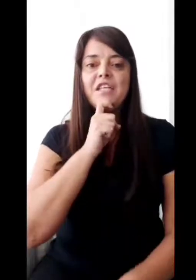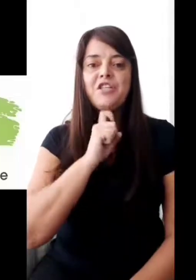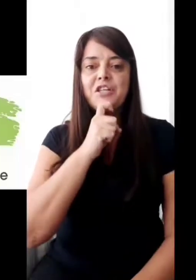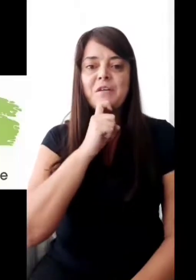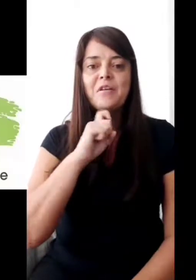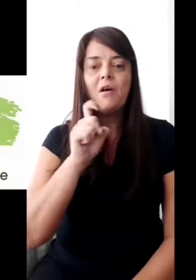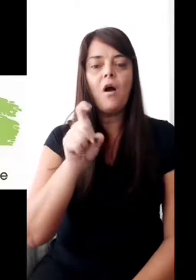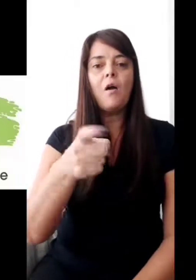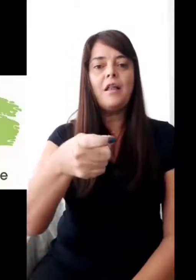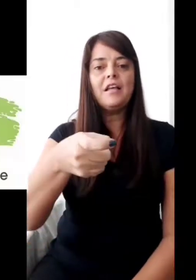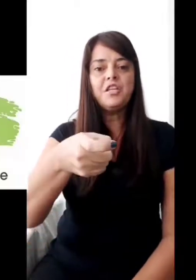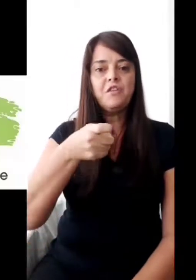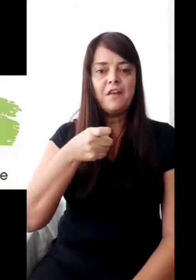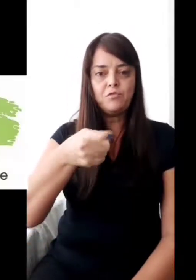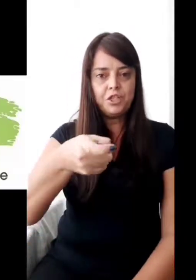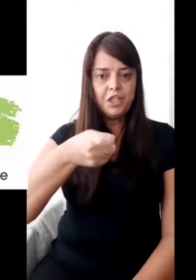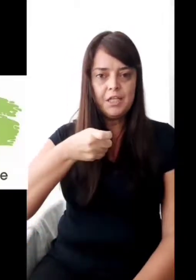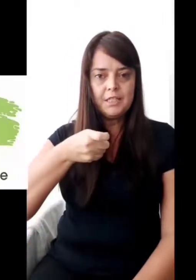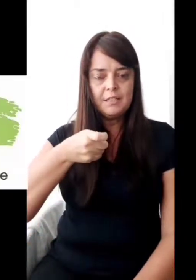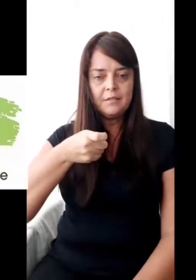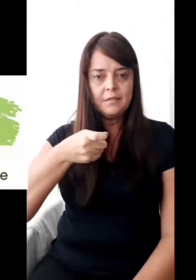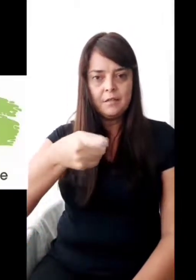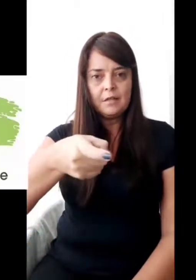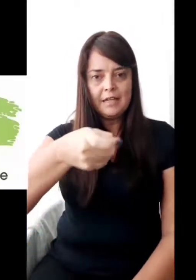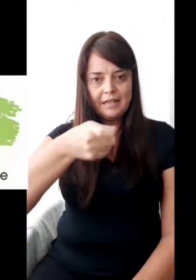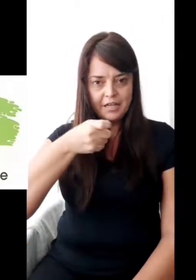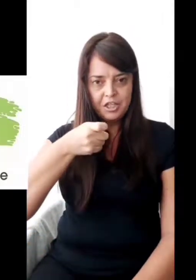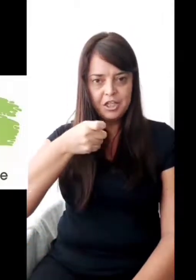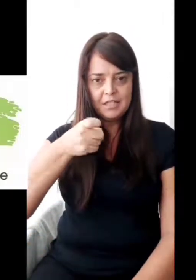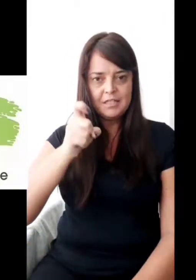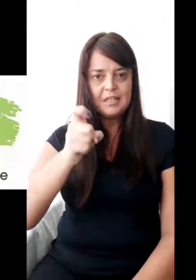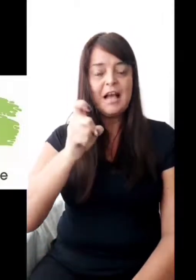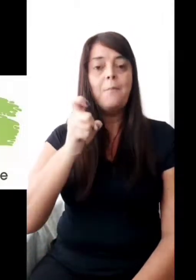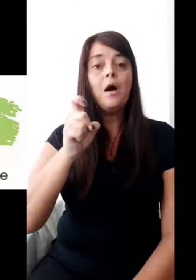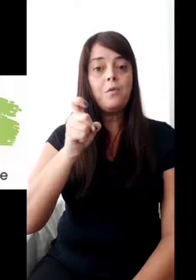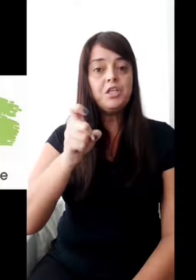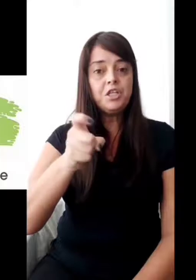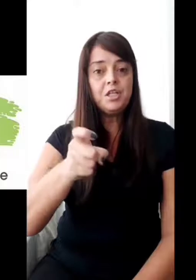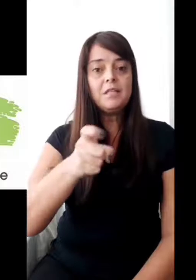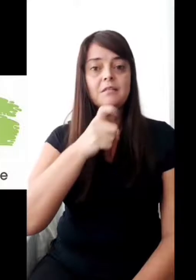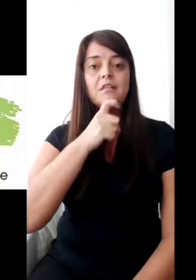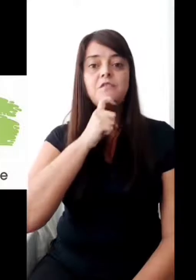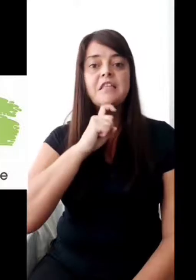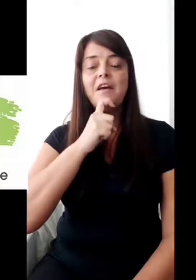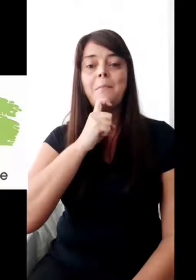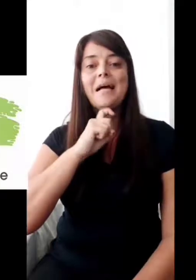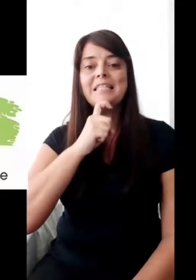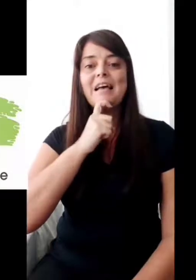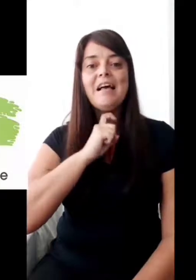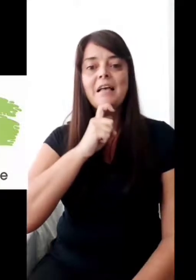Verde, ó, a gente não faz o X, letra X? Mão em X e você vai passar